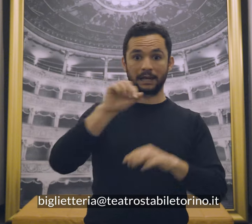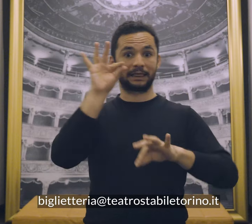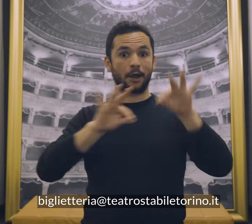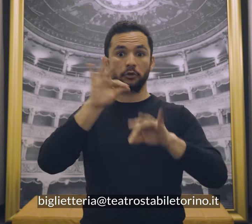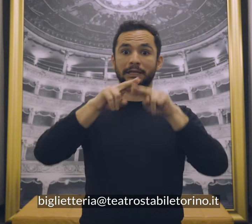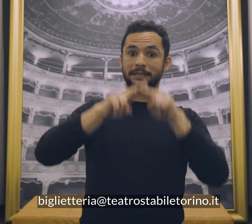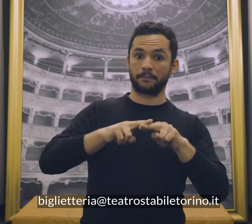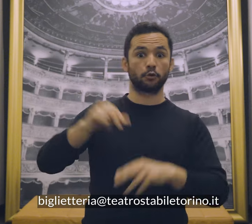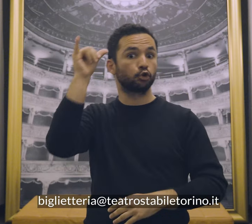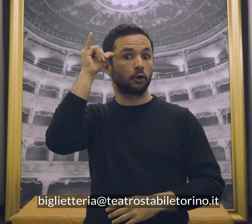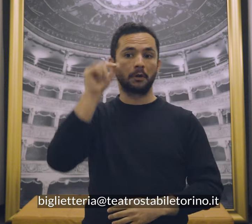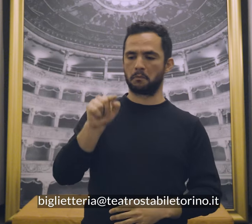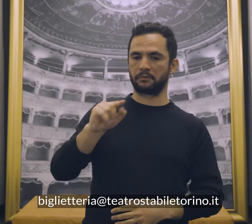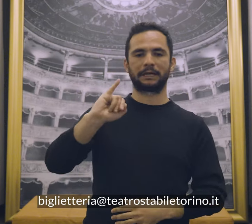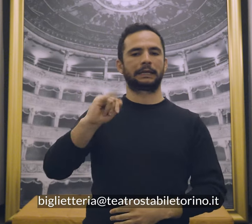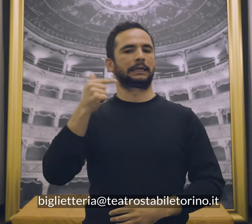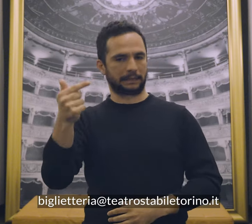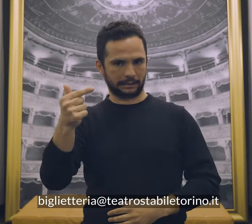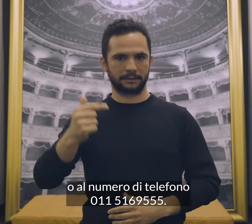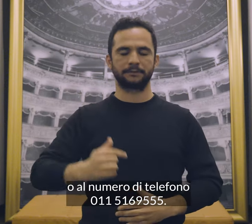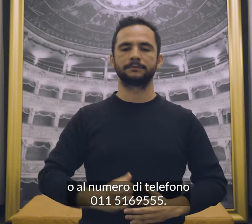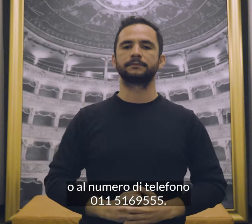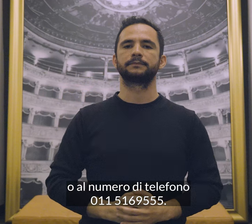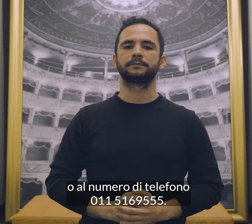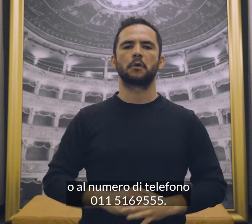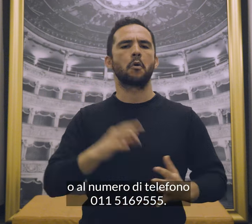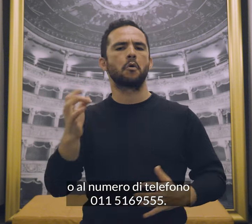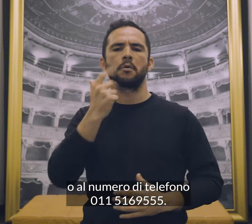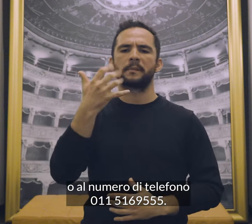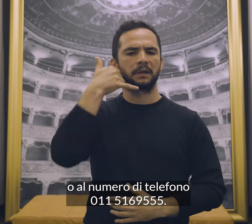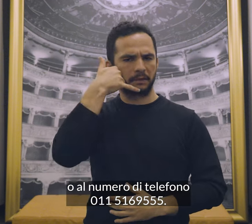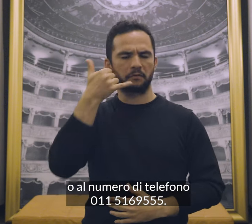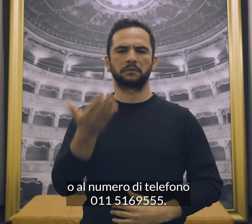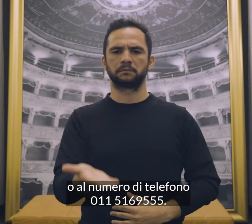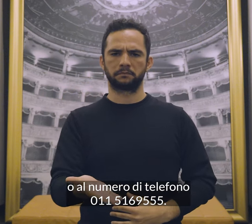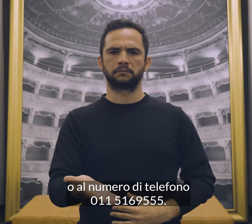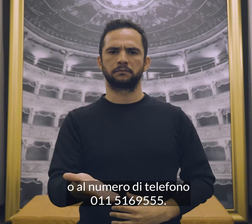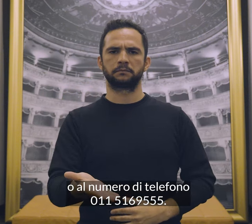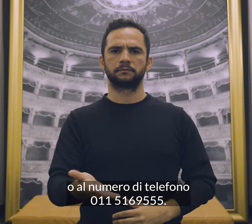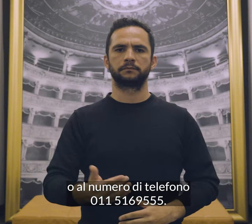-teatro-stabile-torino.it o al numero di telefono 011